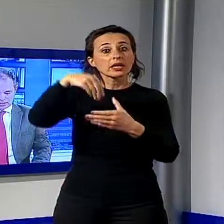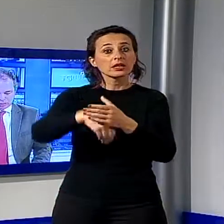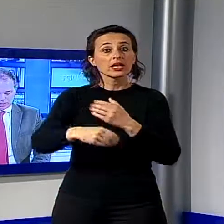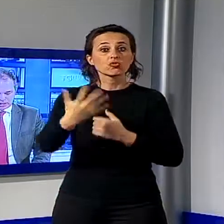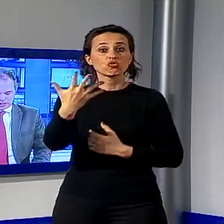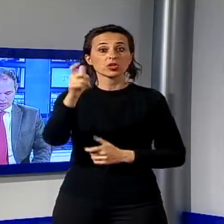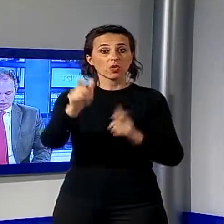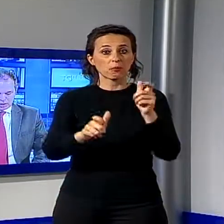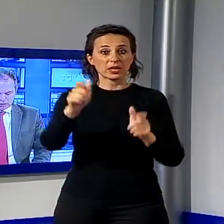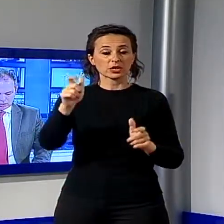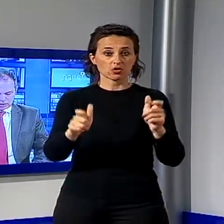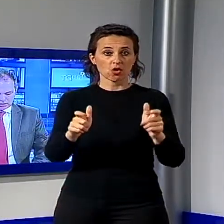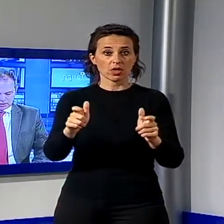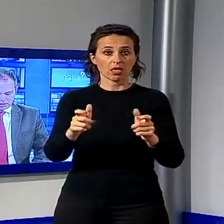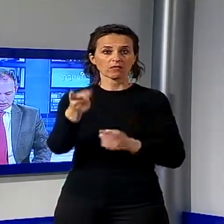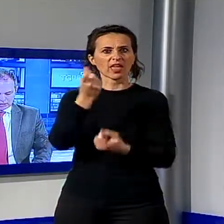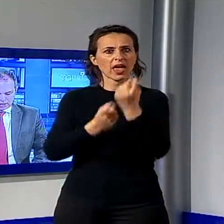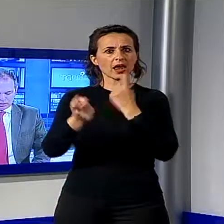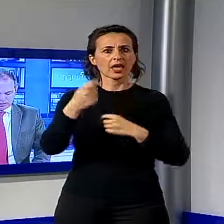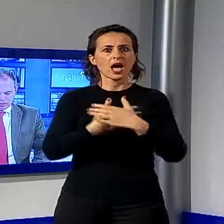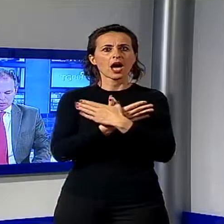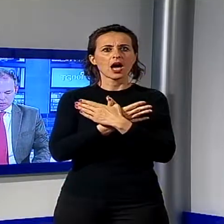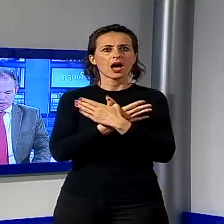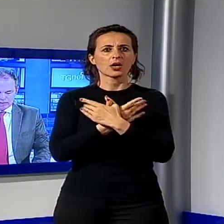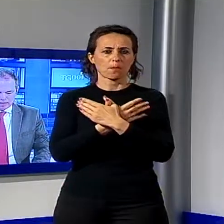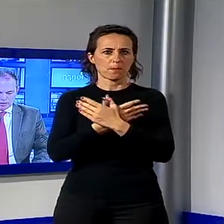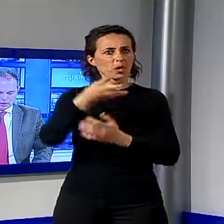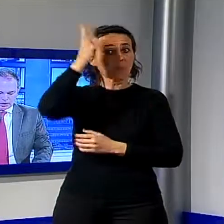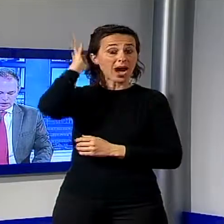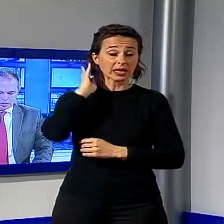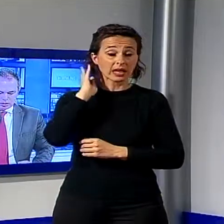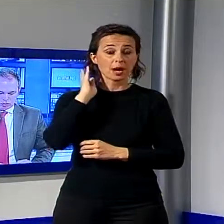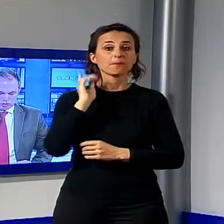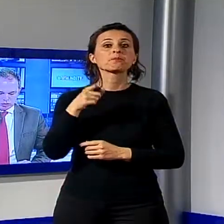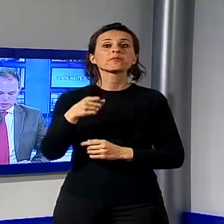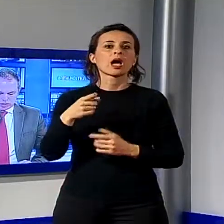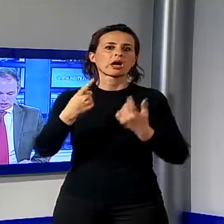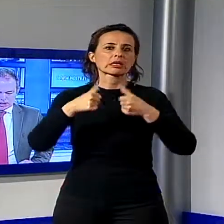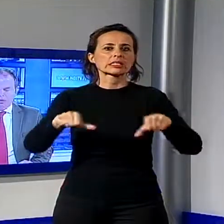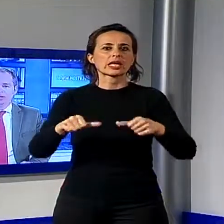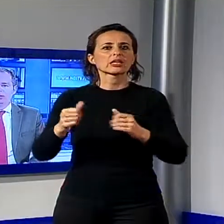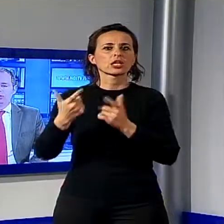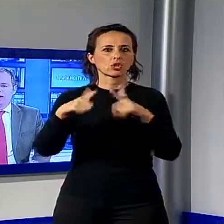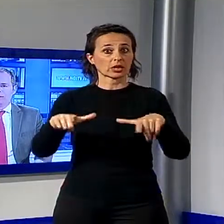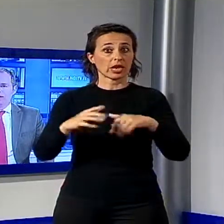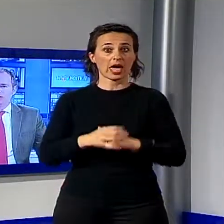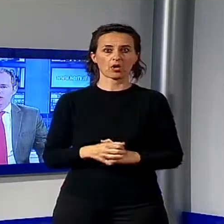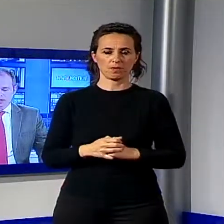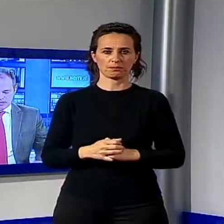a Torre del Lago, sono stati denunciati per furto aggravato in concorso. Prima di chiudere la pagina dedicata al